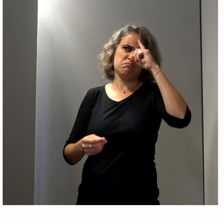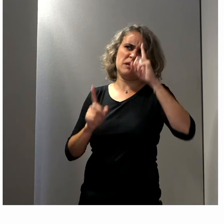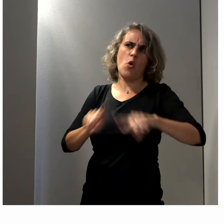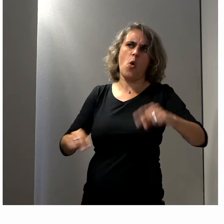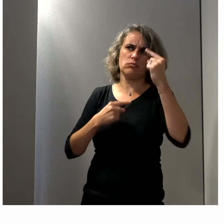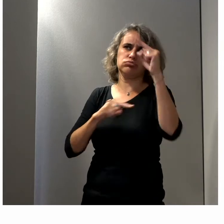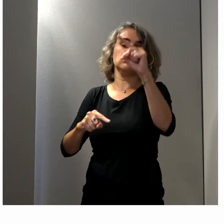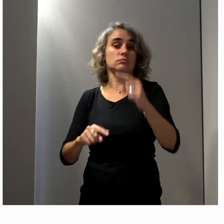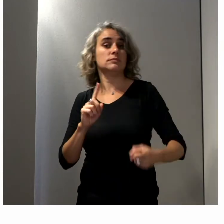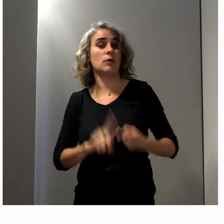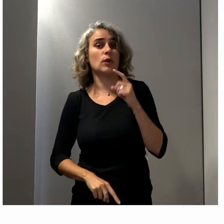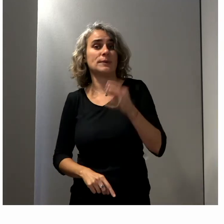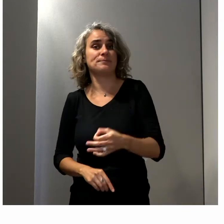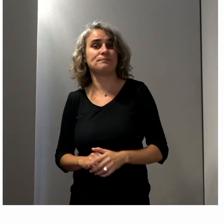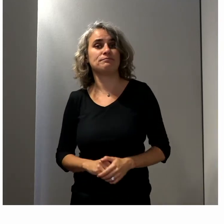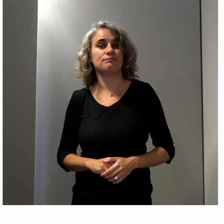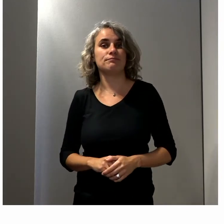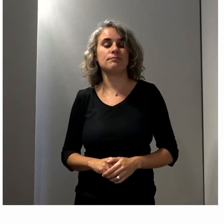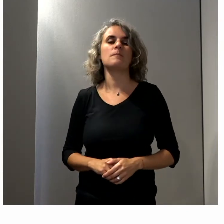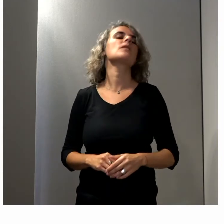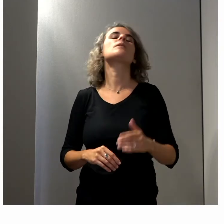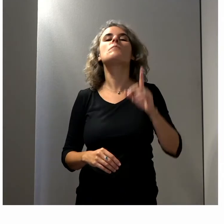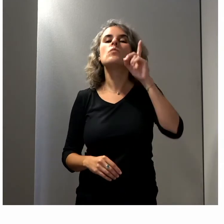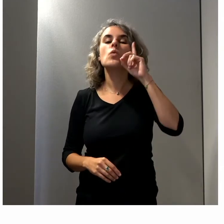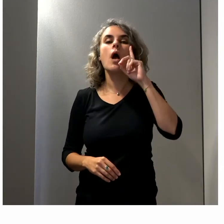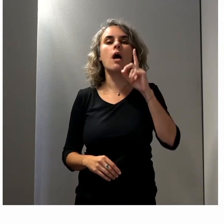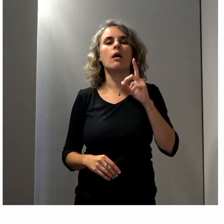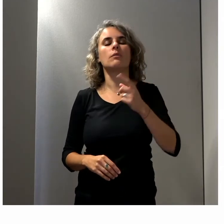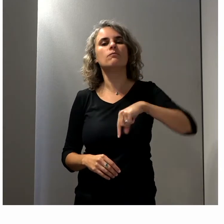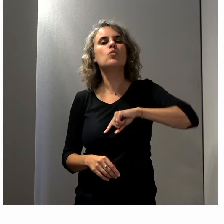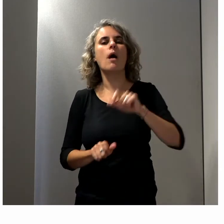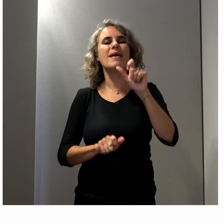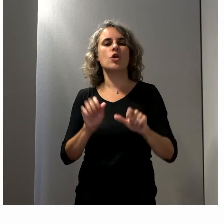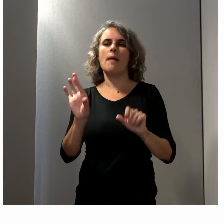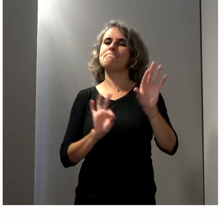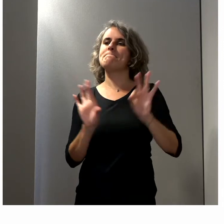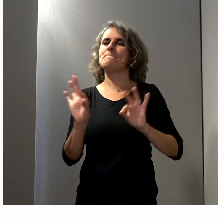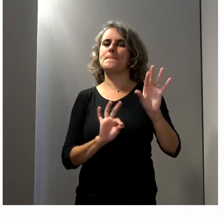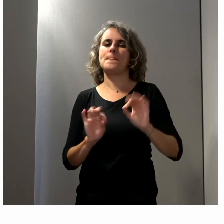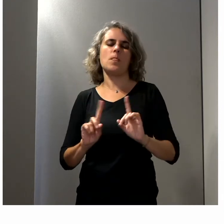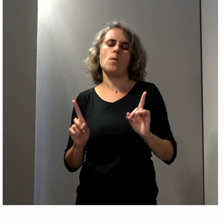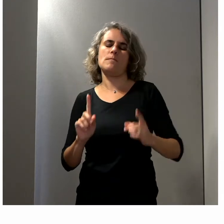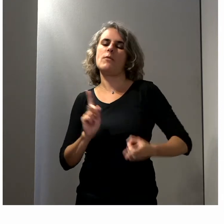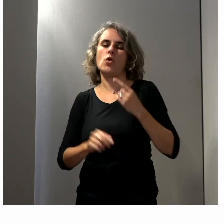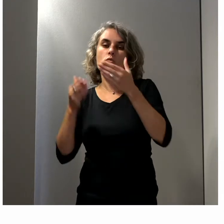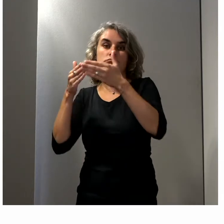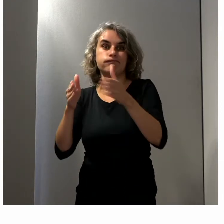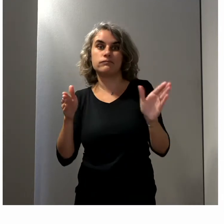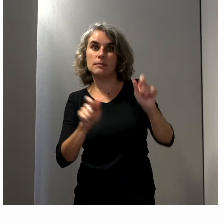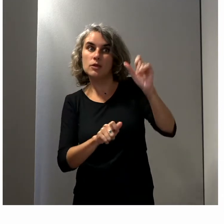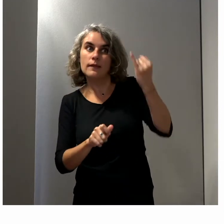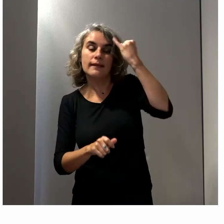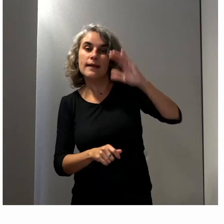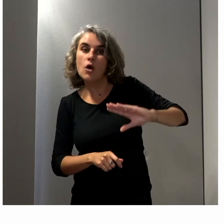ou tel sujet. Et c'est très important de ne pas avoir la main totalement sur les personnes que l'on nomme, justement pour pouvoir s'ouvrir à des personnes qui ont des